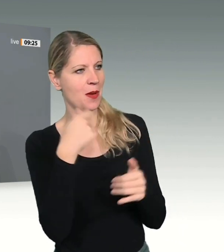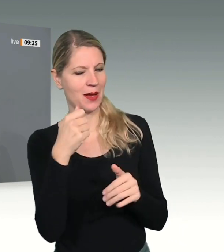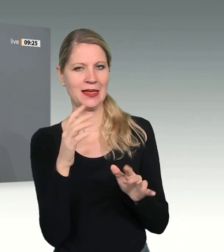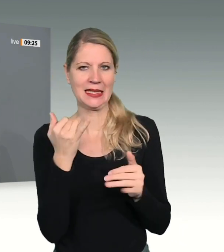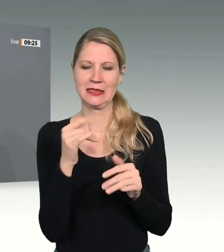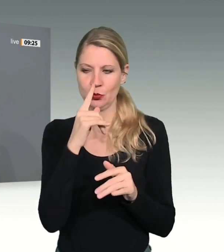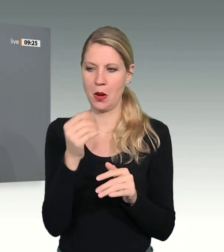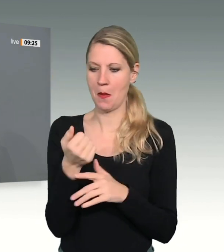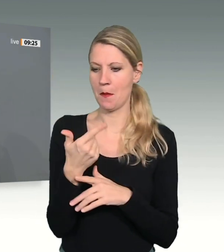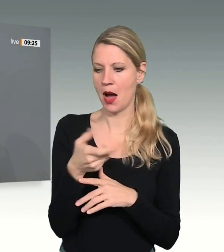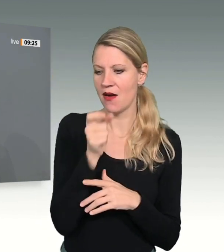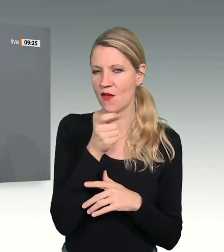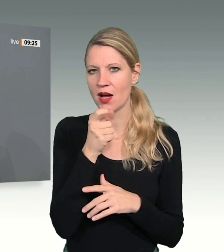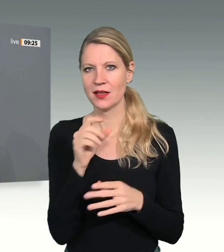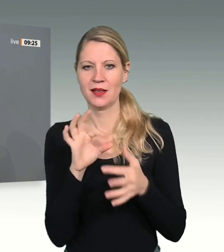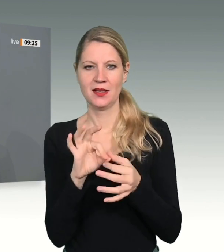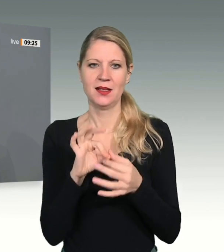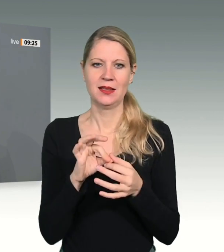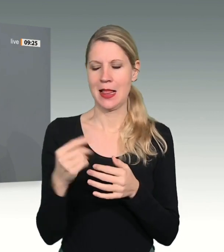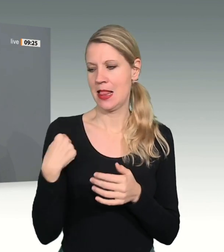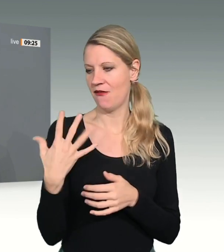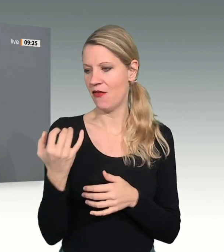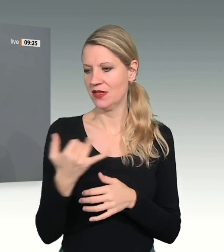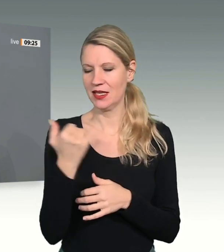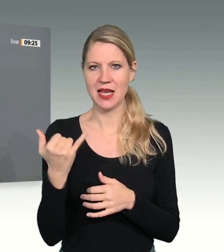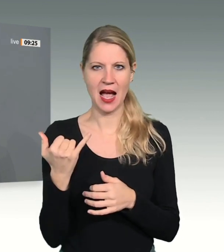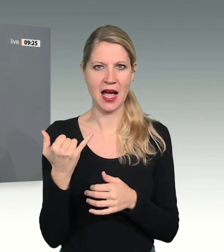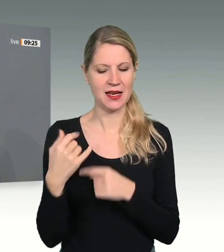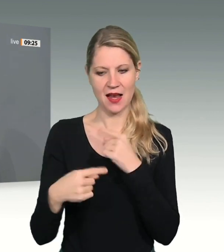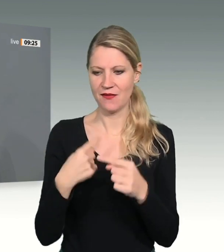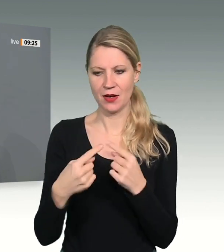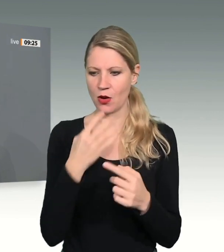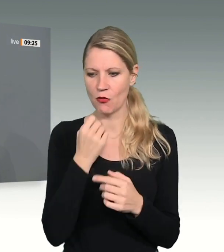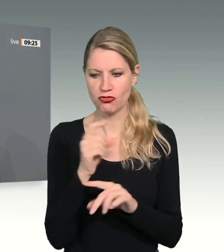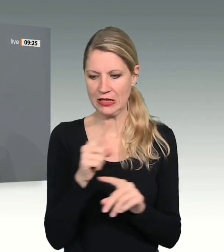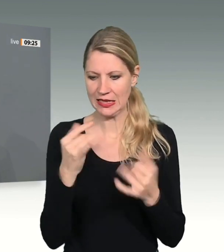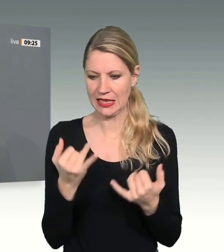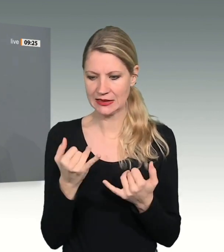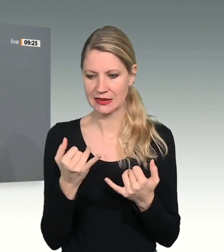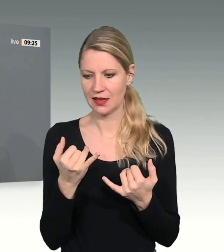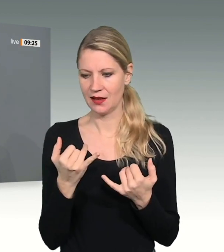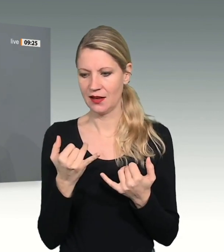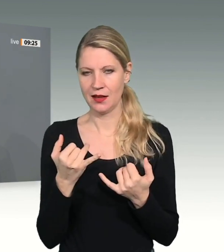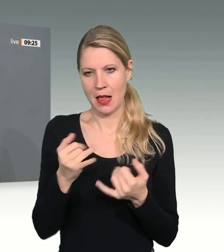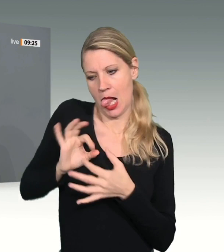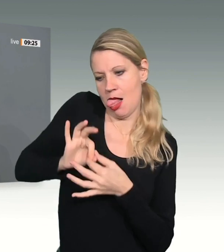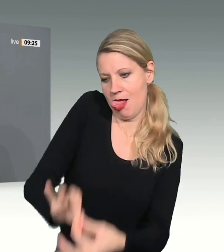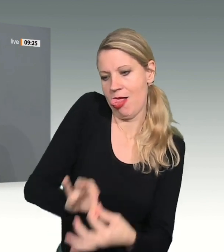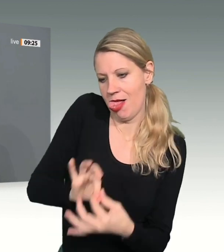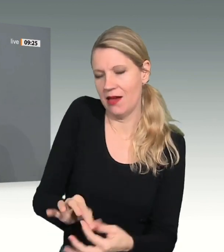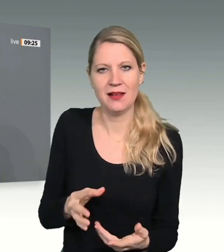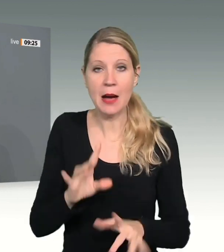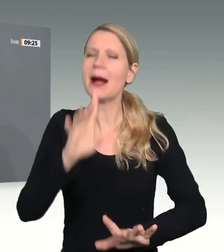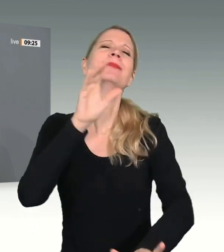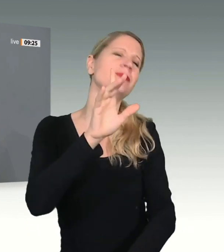sich wie die Entwicklung war. Ich will das nicht missbrauchen. Aber vielleicht ein Gedanke. Wie wäre es,